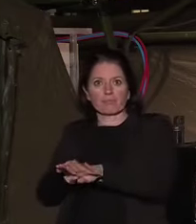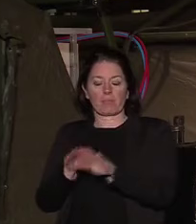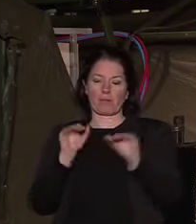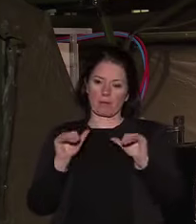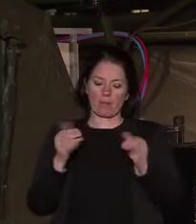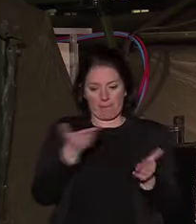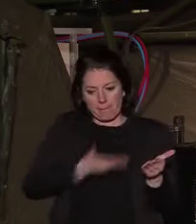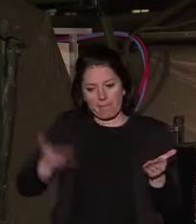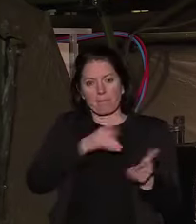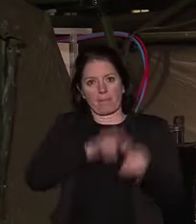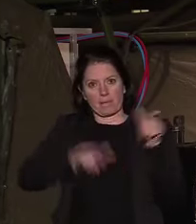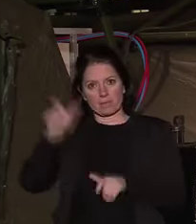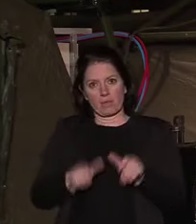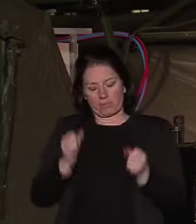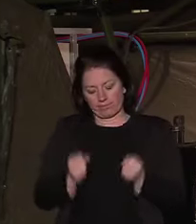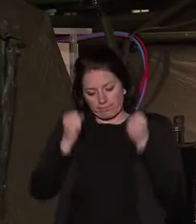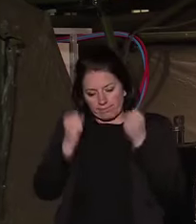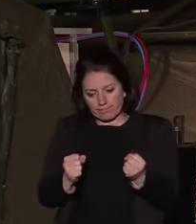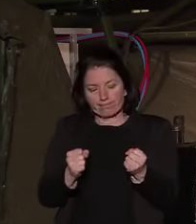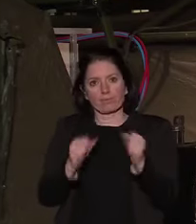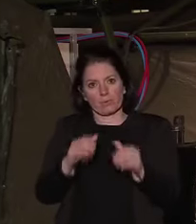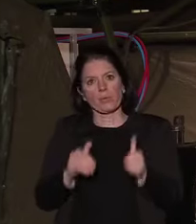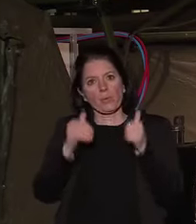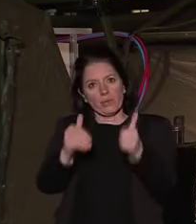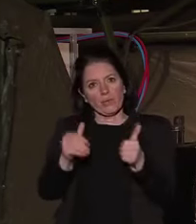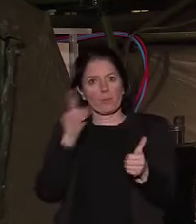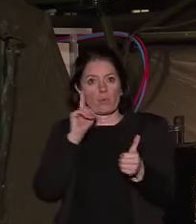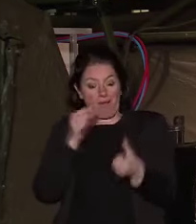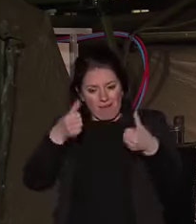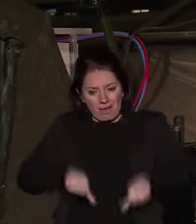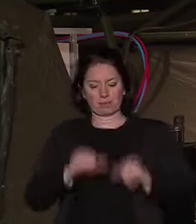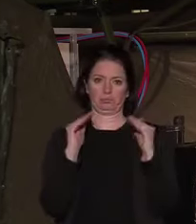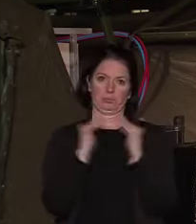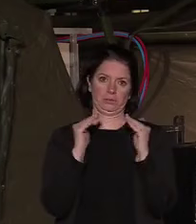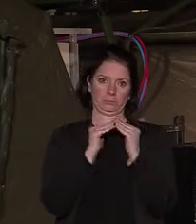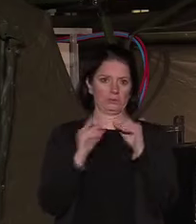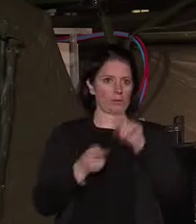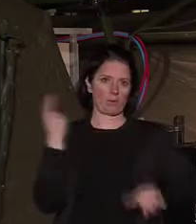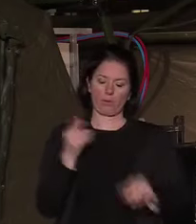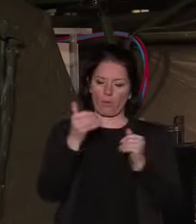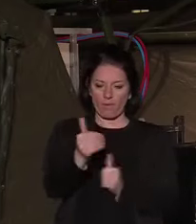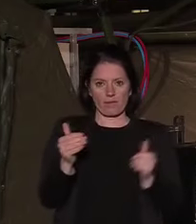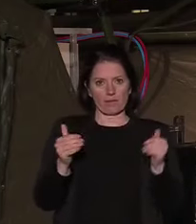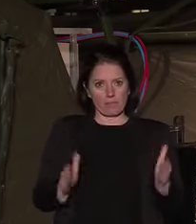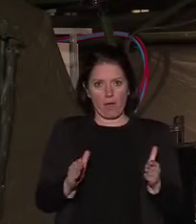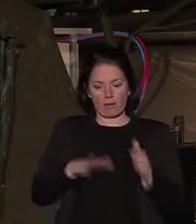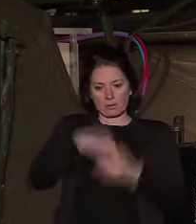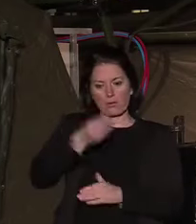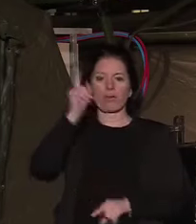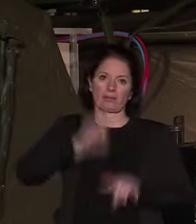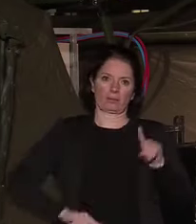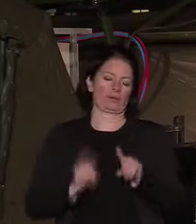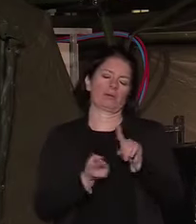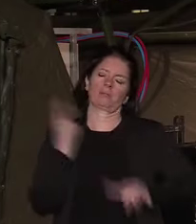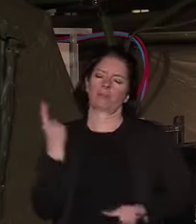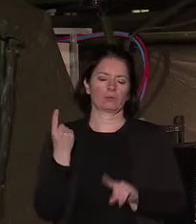à l'effort de la nation en restant chez eux, en respectant les règles de confinement qui ont été dictées